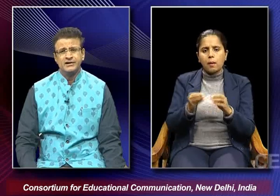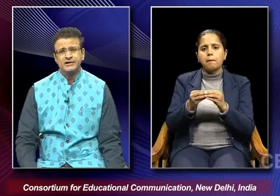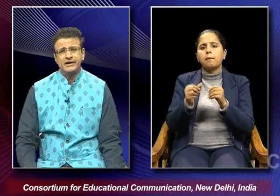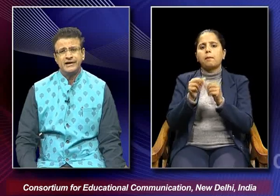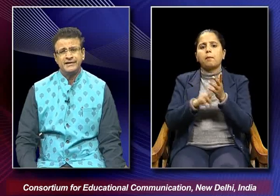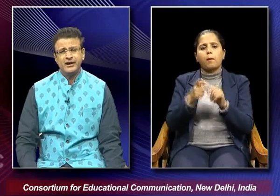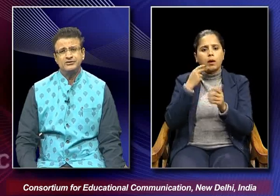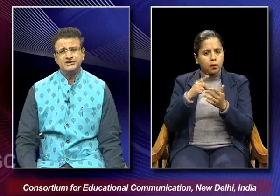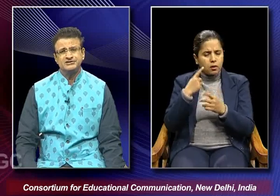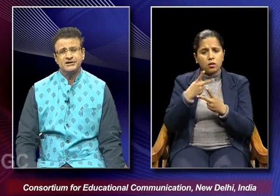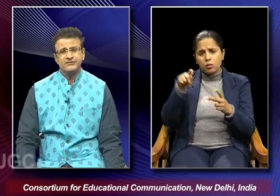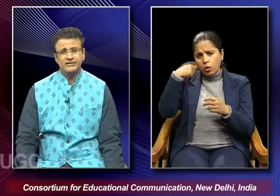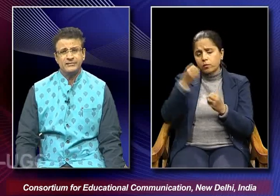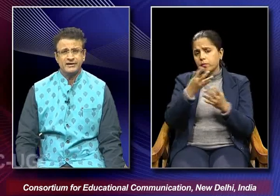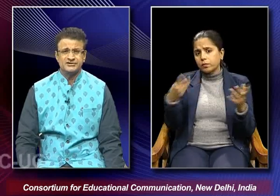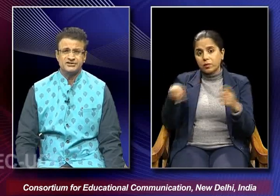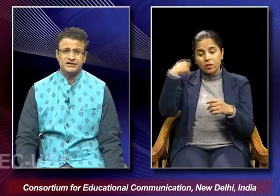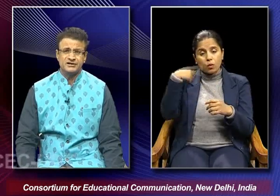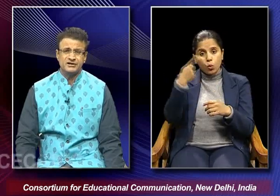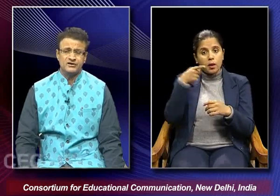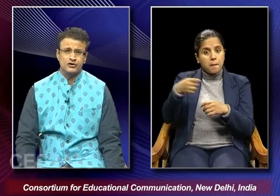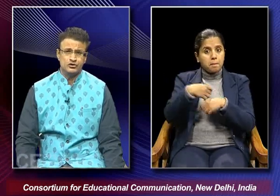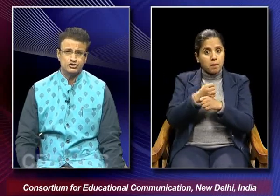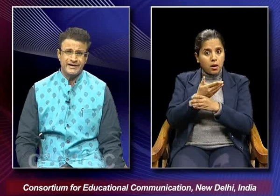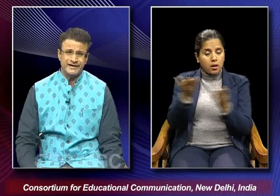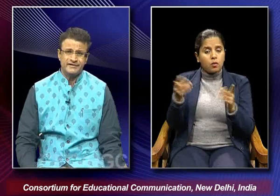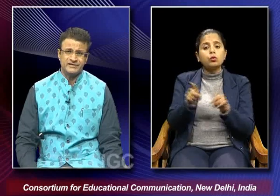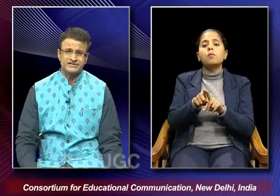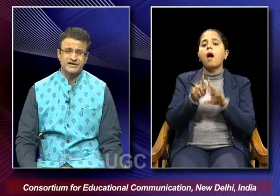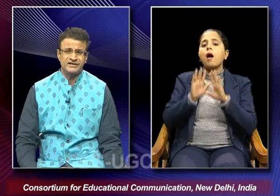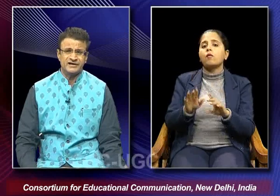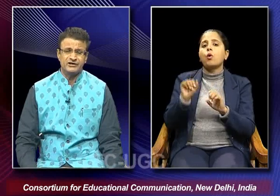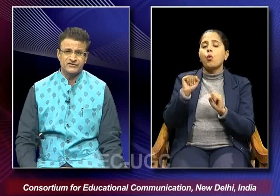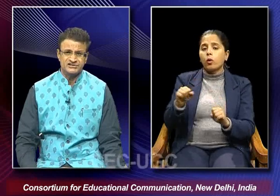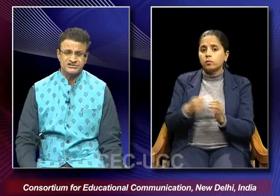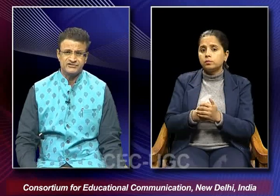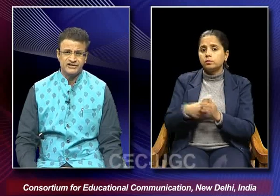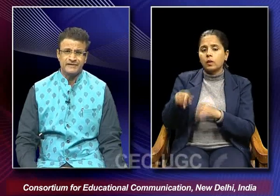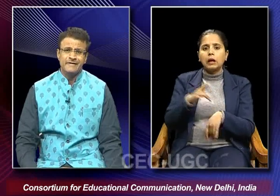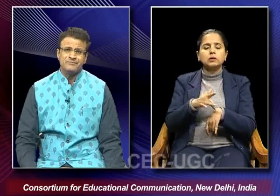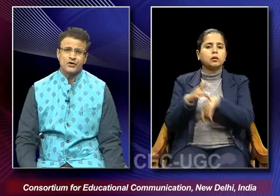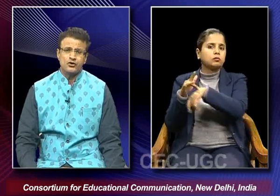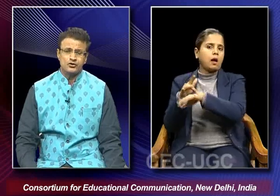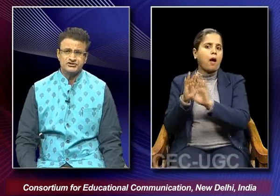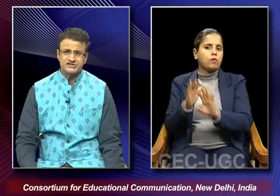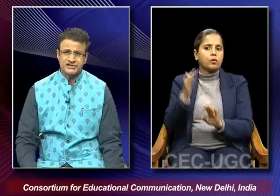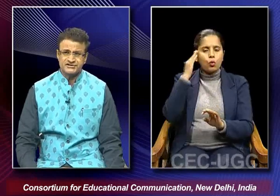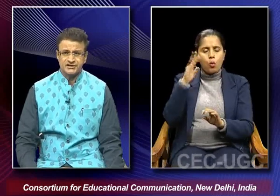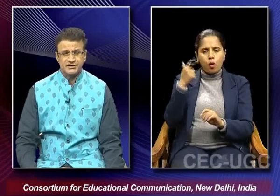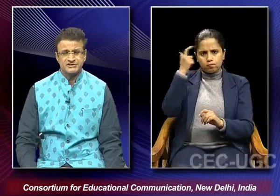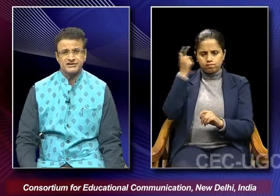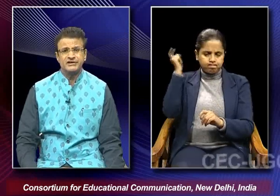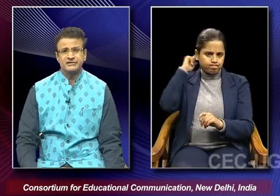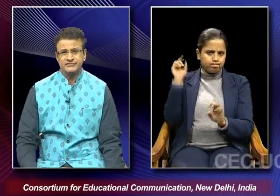and how these filmmakers they also had this that kind of a sensitivity or consciousness